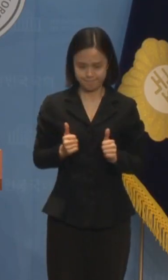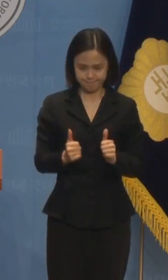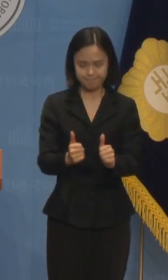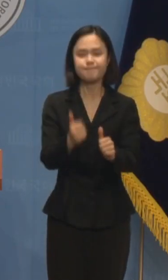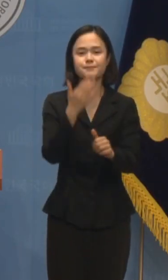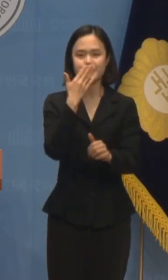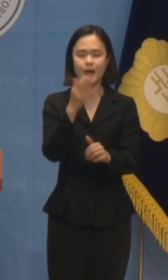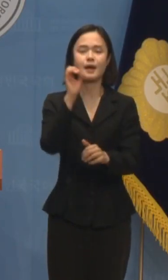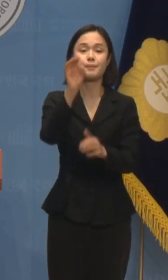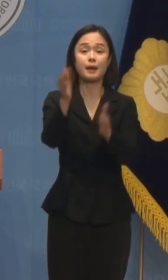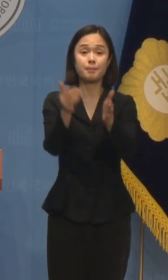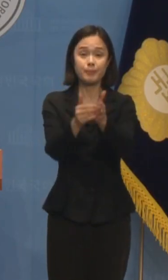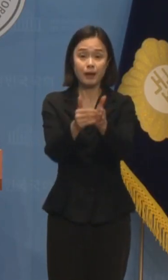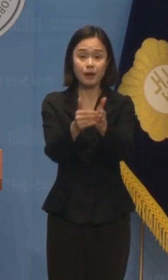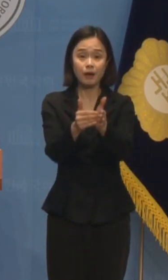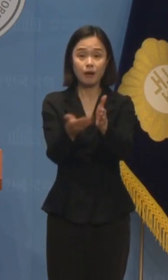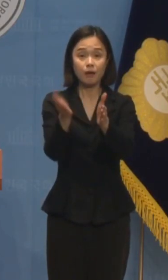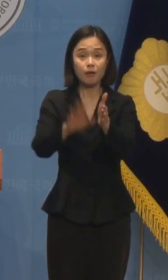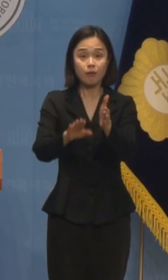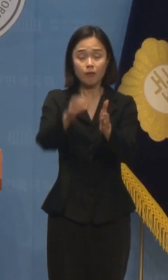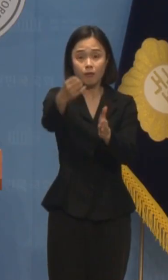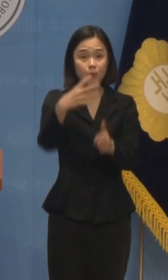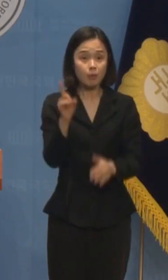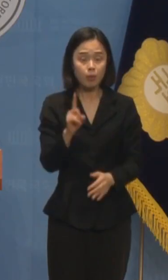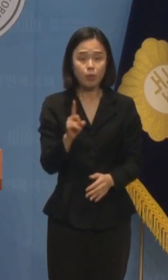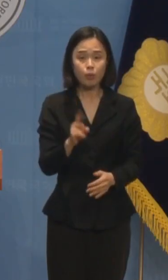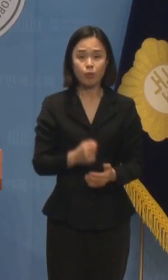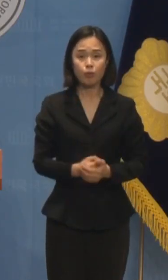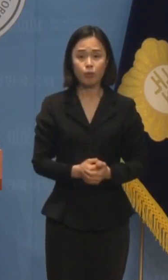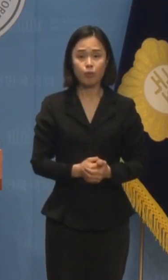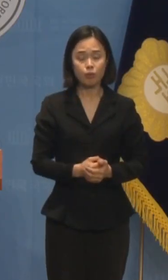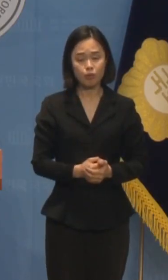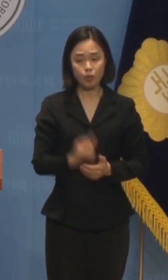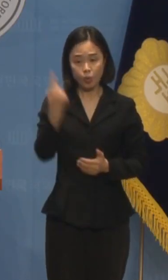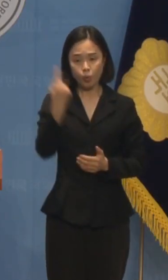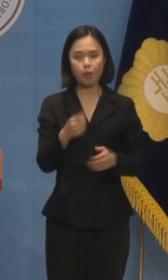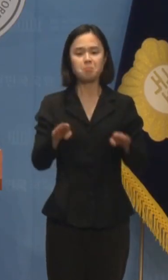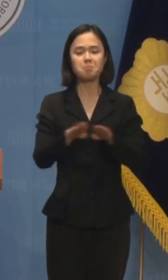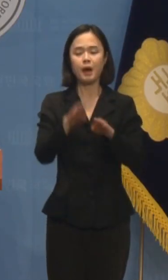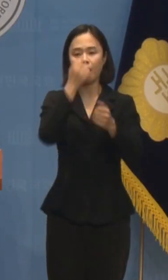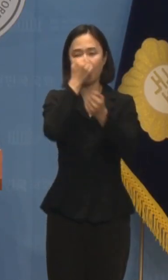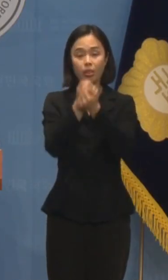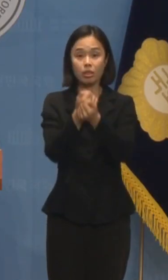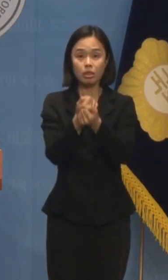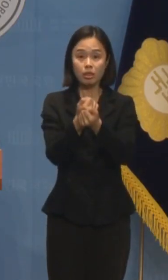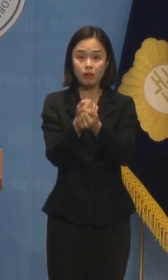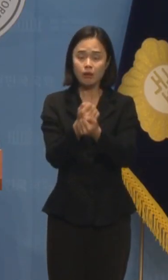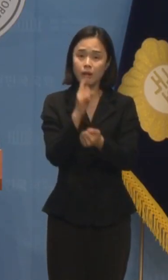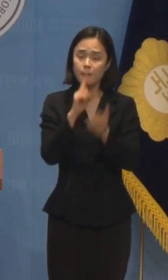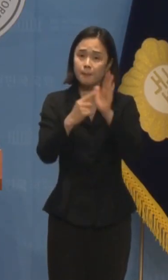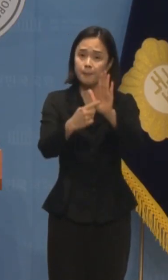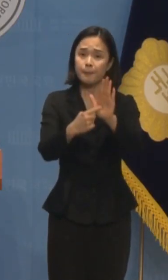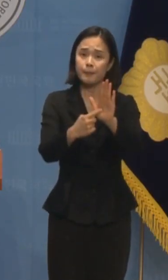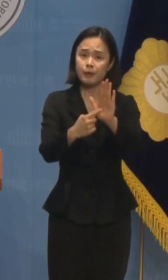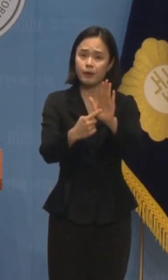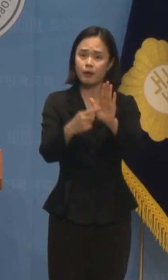했다가 일방적으로 취소했다며 완전한 허위 사실을 언론에 흘리는 것은 명백한 범죄 행위입니다.